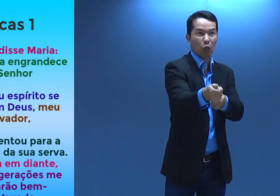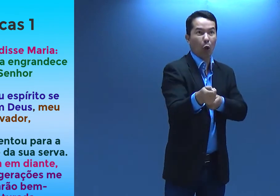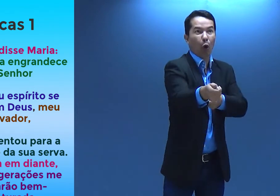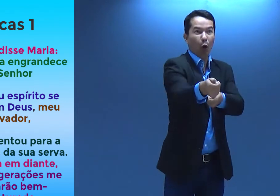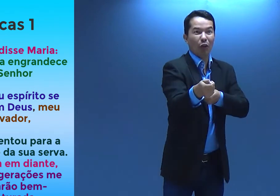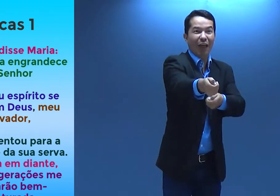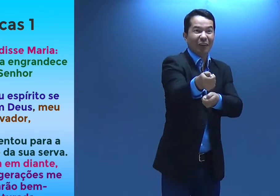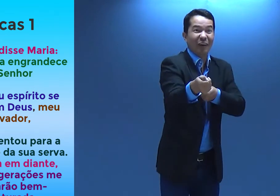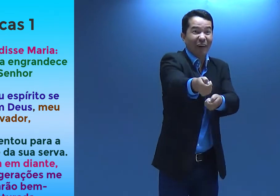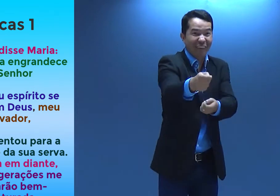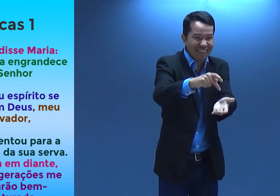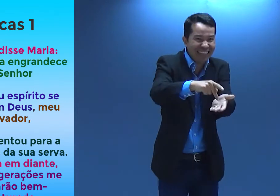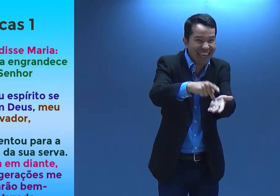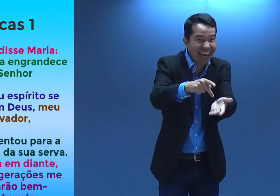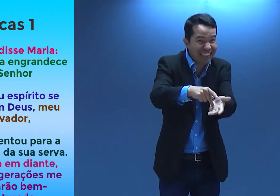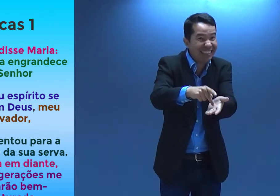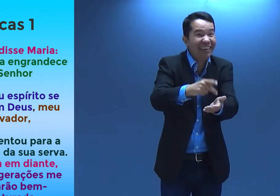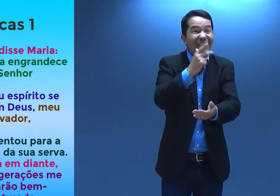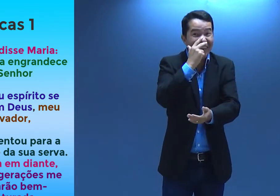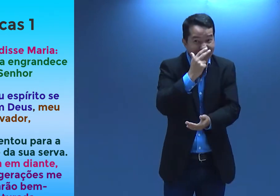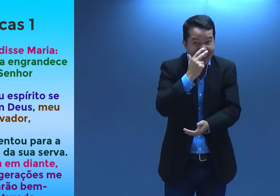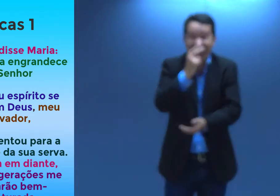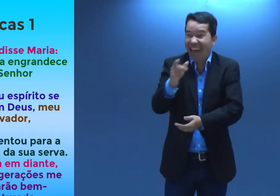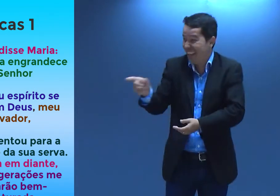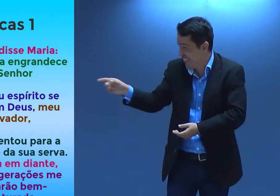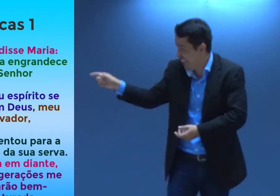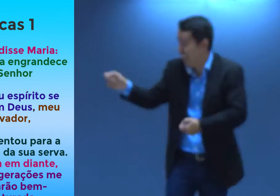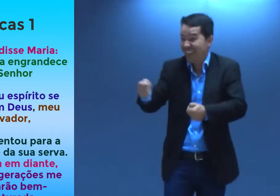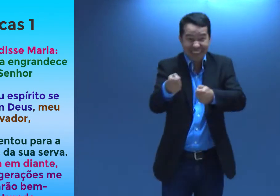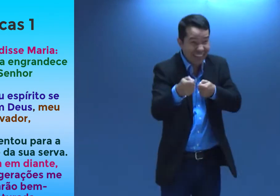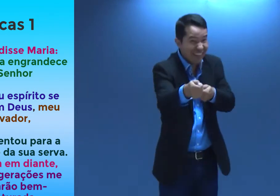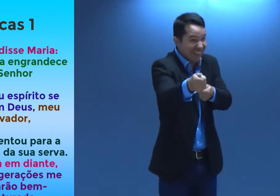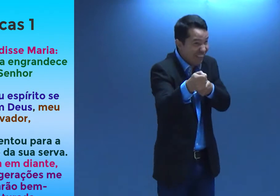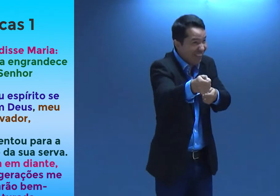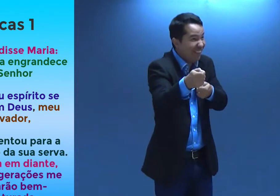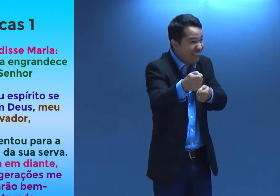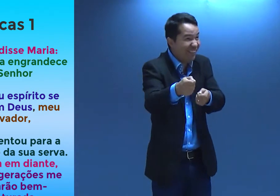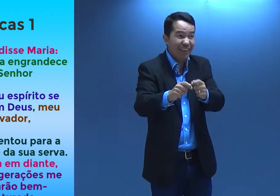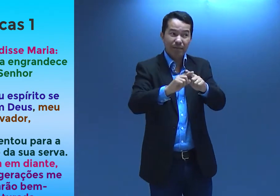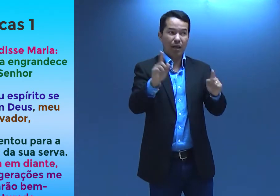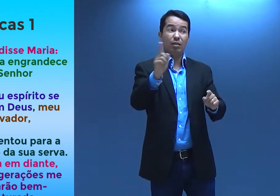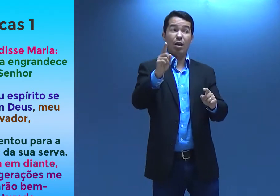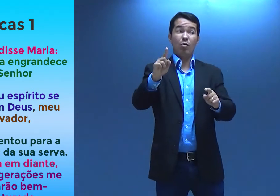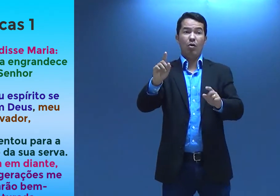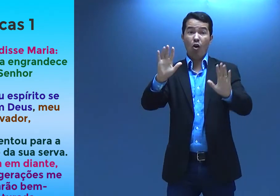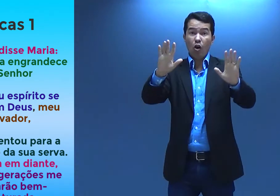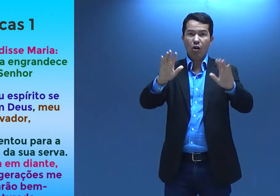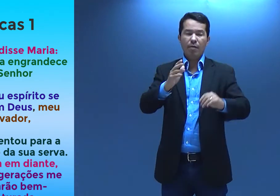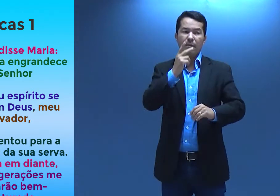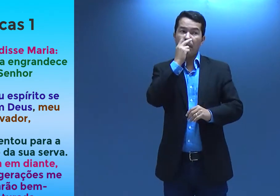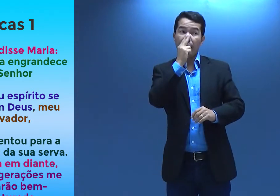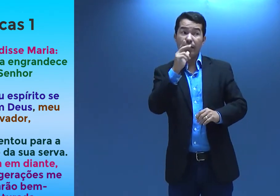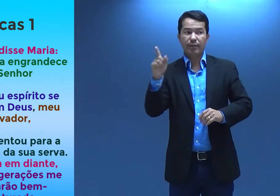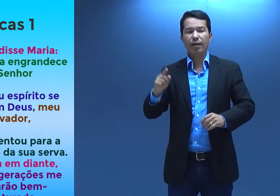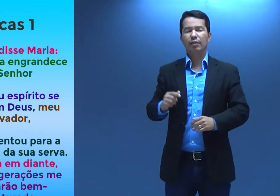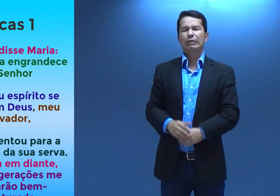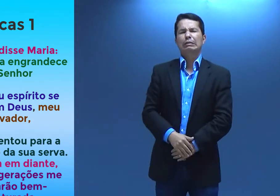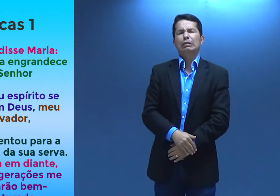Parece de tentação, não é verdade? Parece mesmo. Que é uma tentação, mas não. É como se ela,